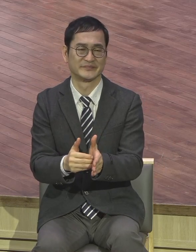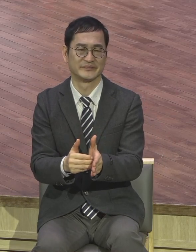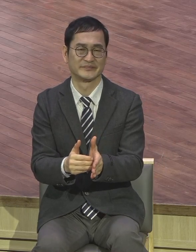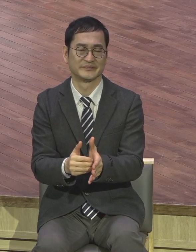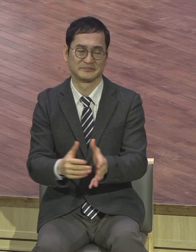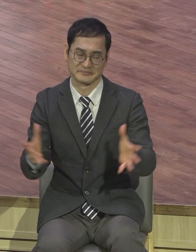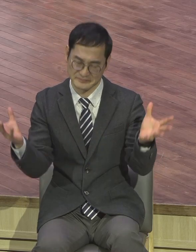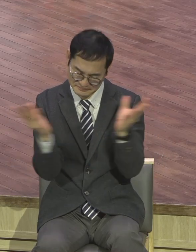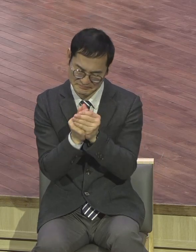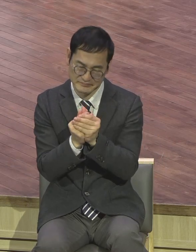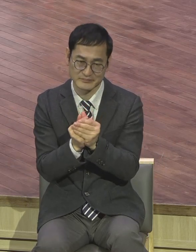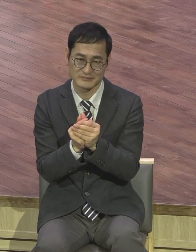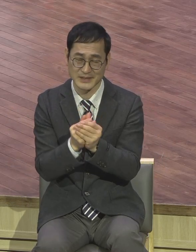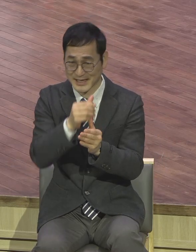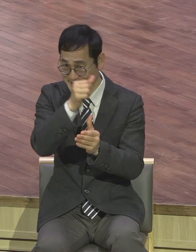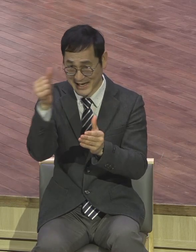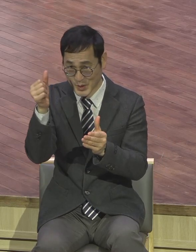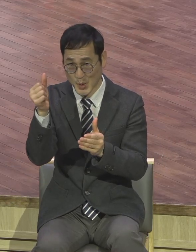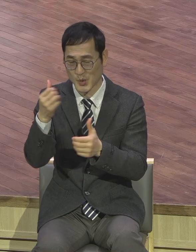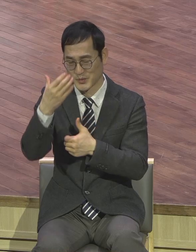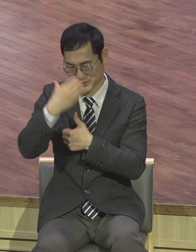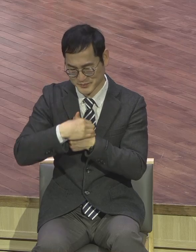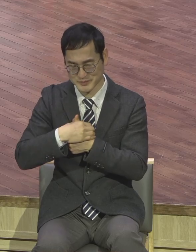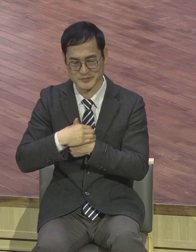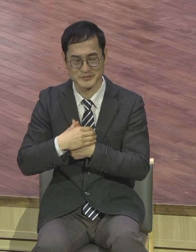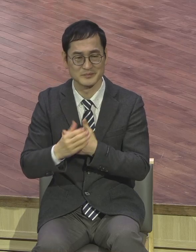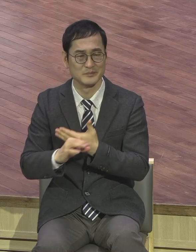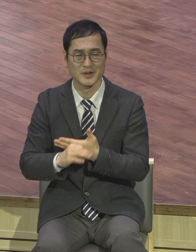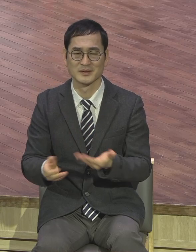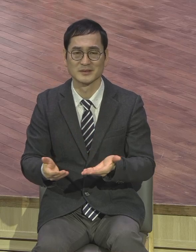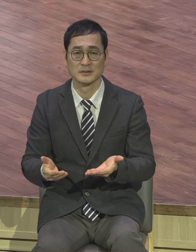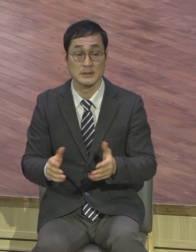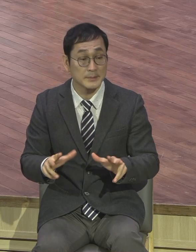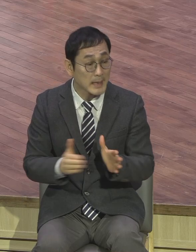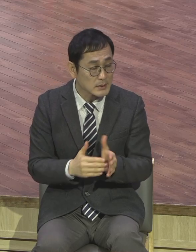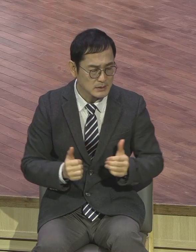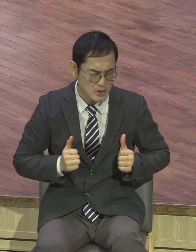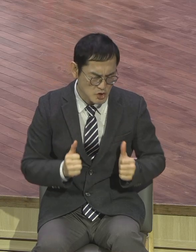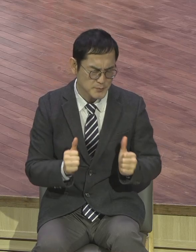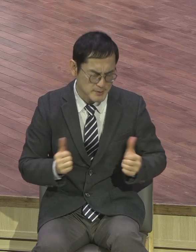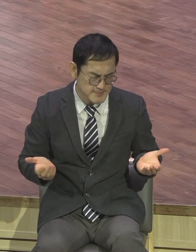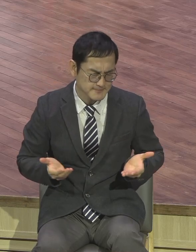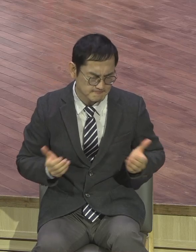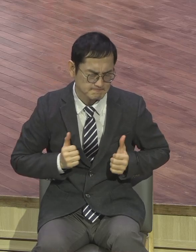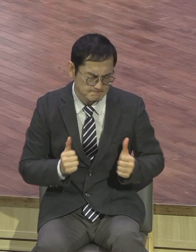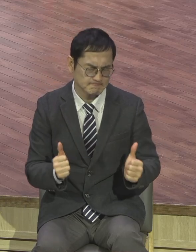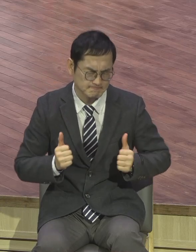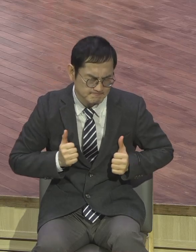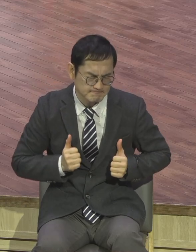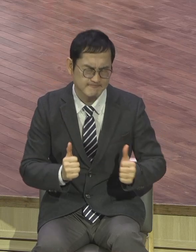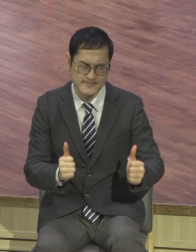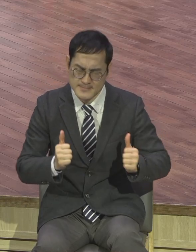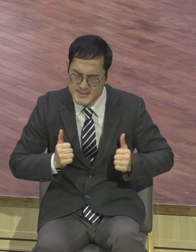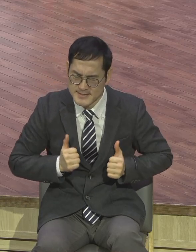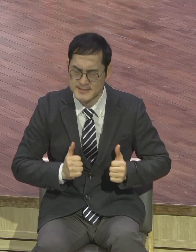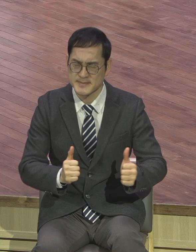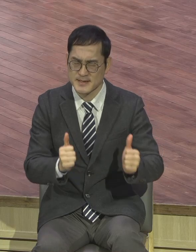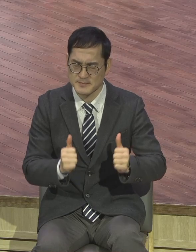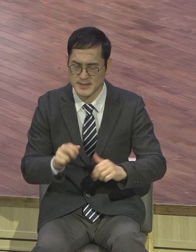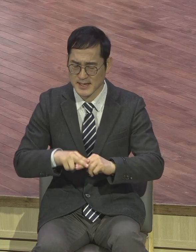장로 딱 받으면 끝인 줄 알아. 그전에 열심히 했어. 그전에는 그냥 열심히 했는데 장로